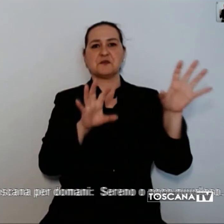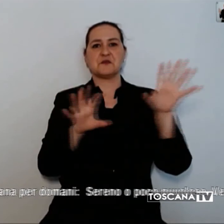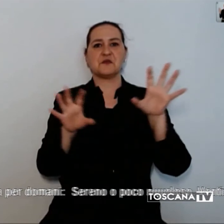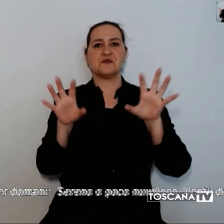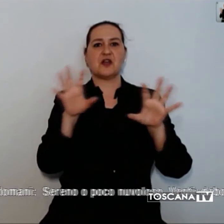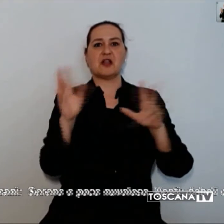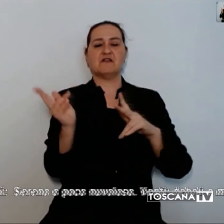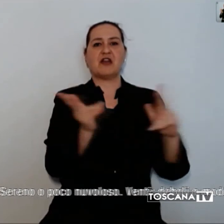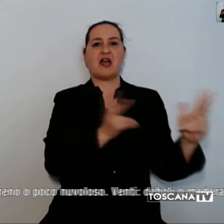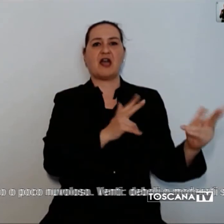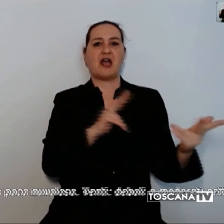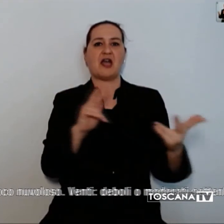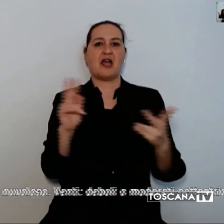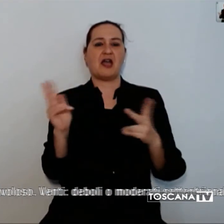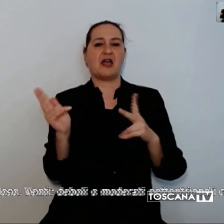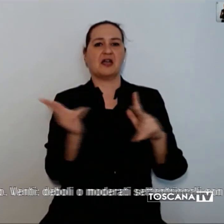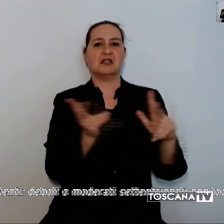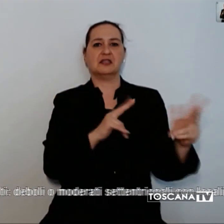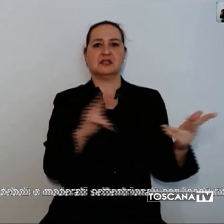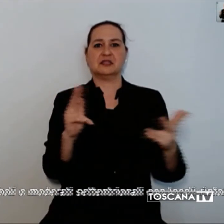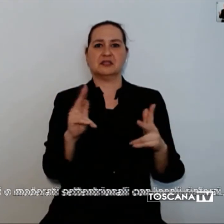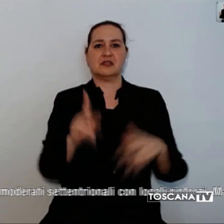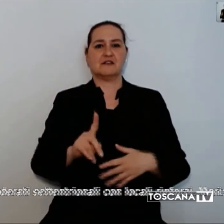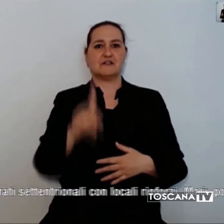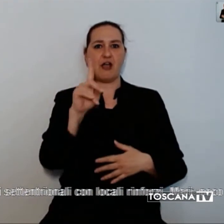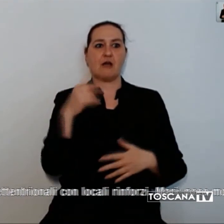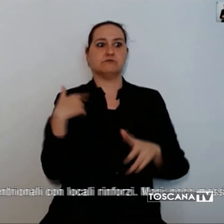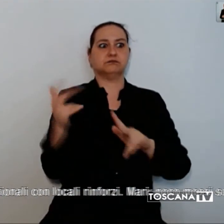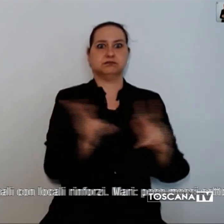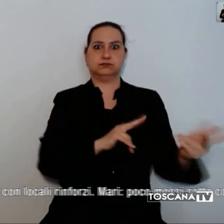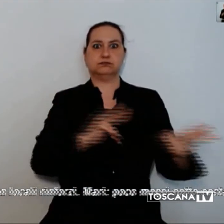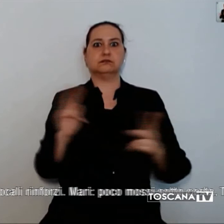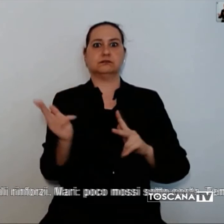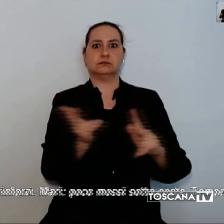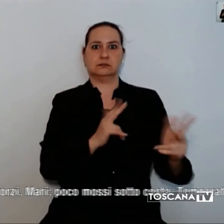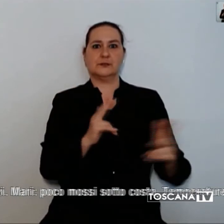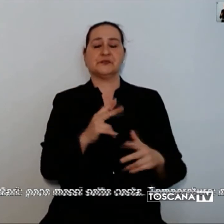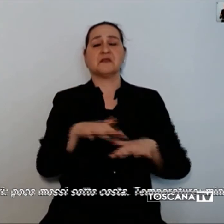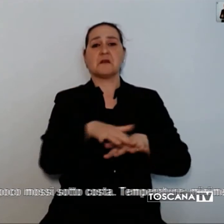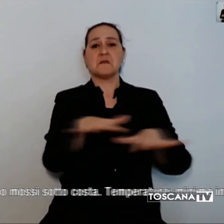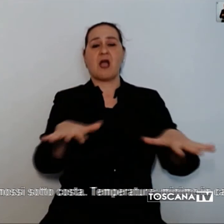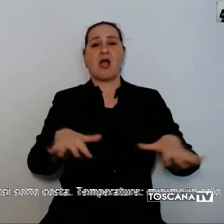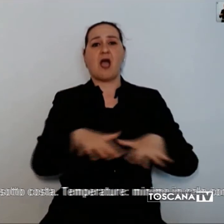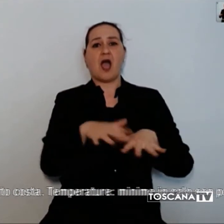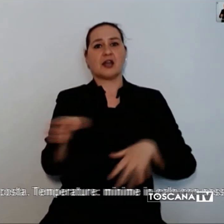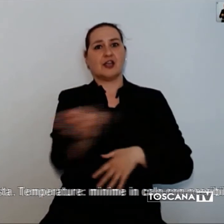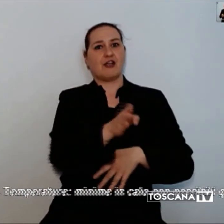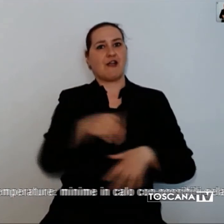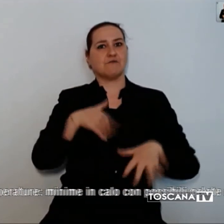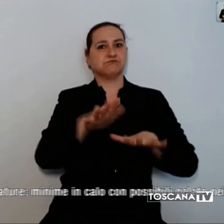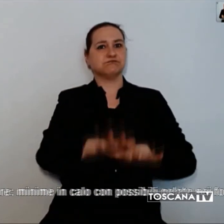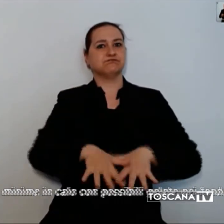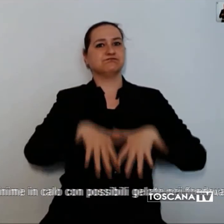deboli o moderati settentrionali con locali rinforzi i mari poco mossi sotto costa le temperature